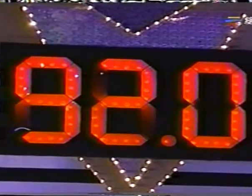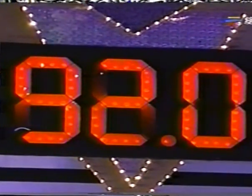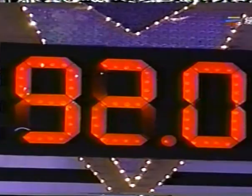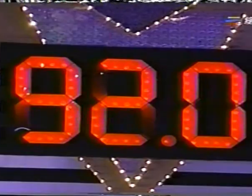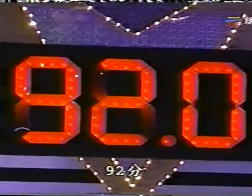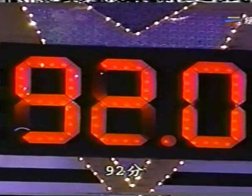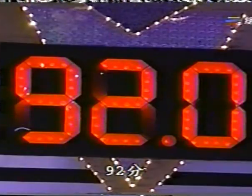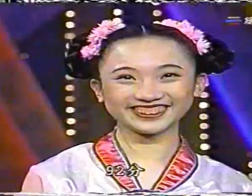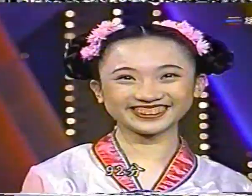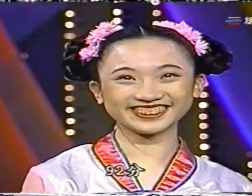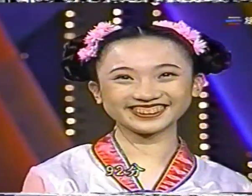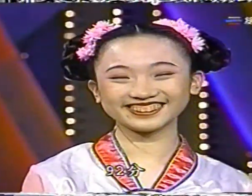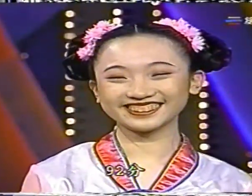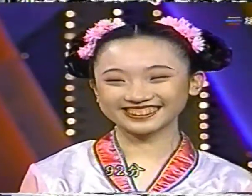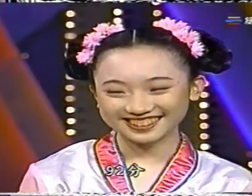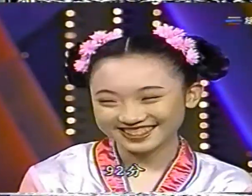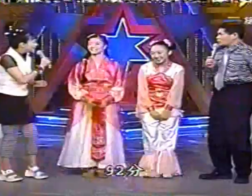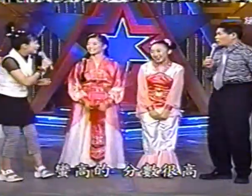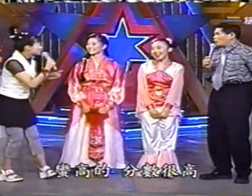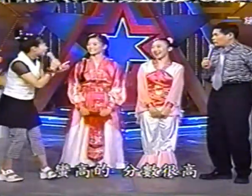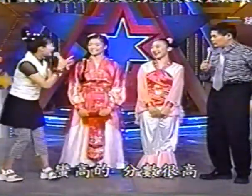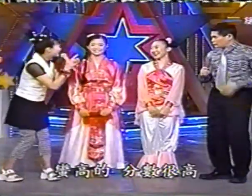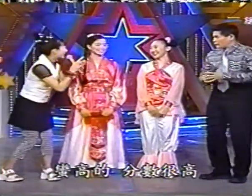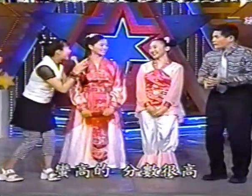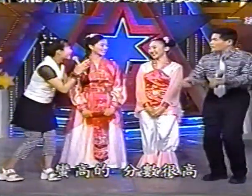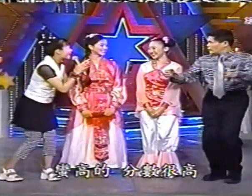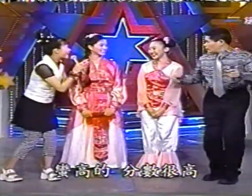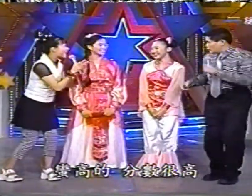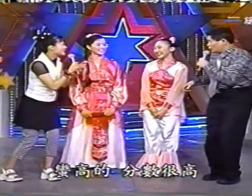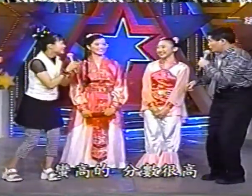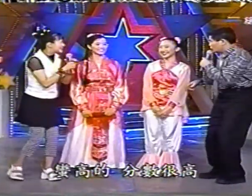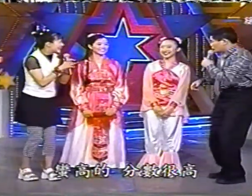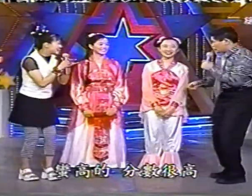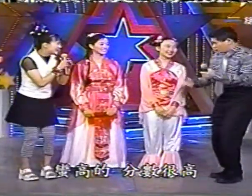92分分數很高喔 謝謝